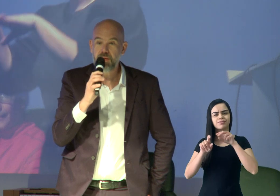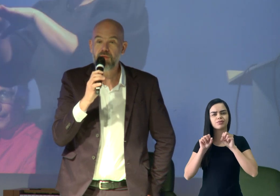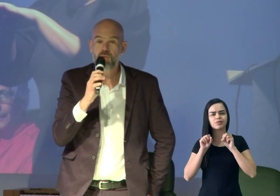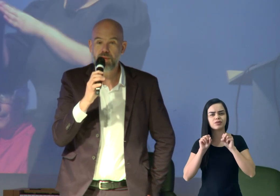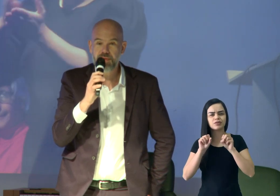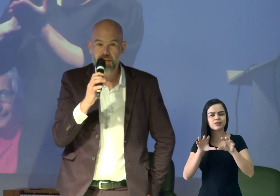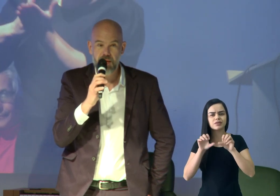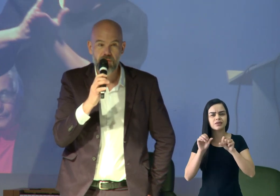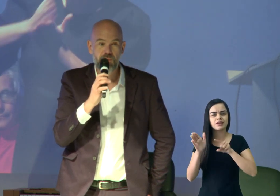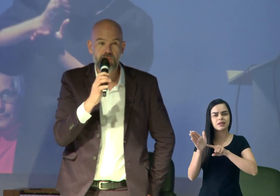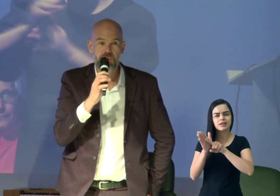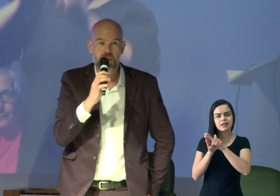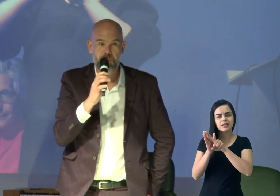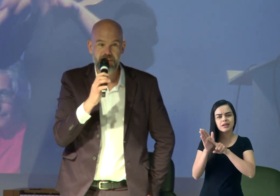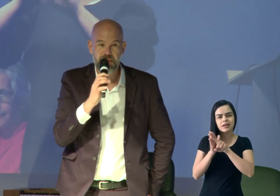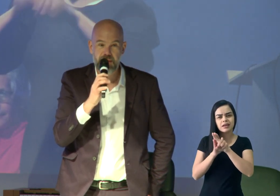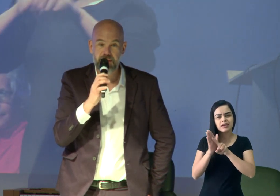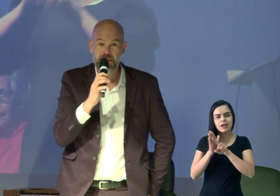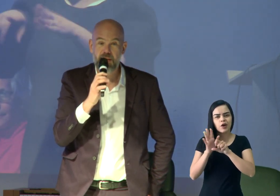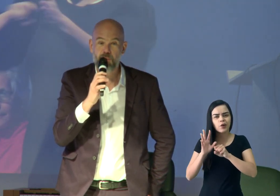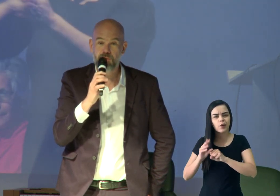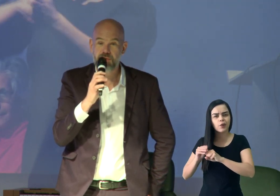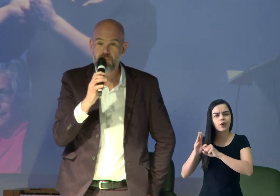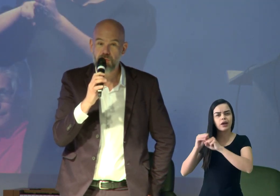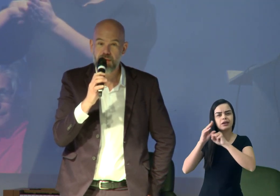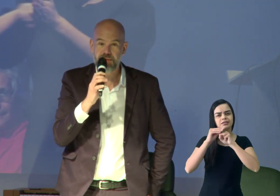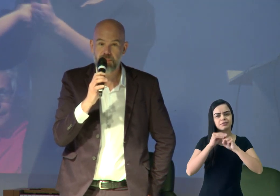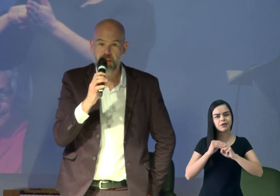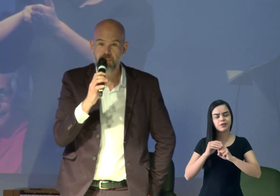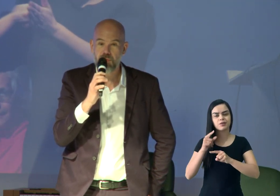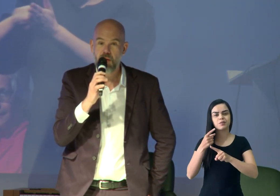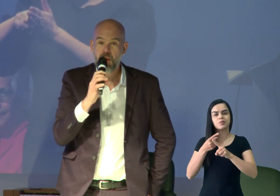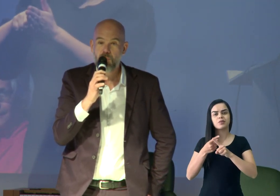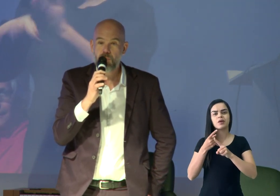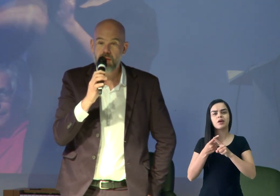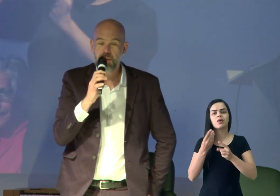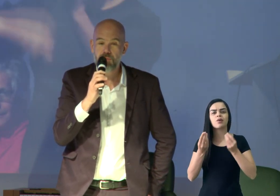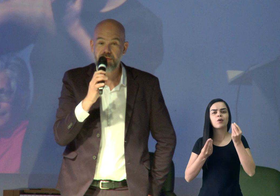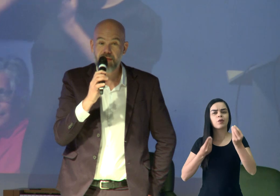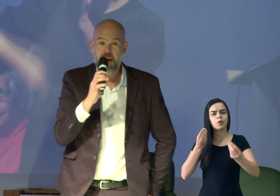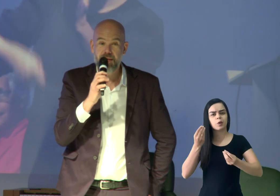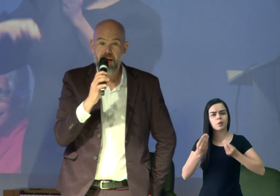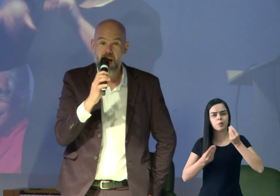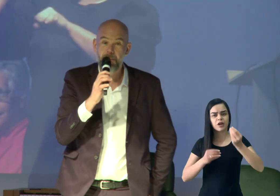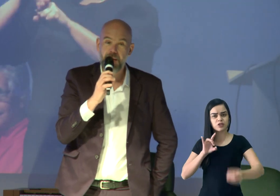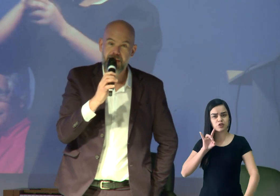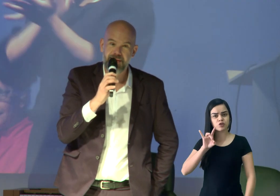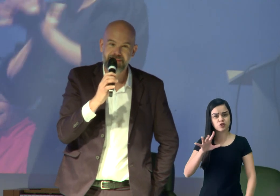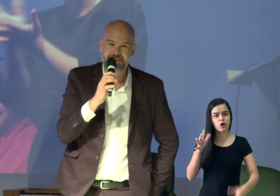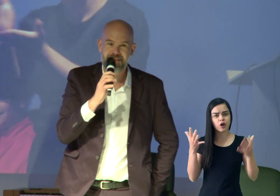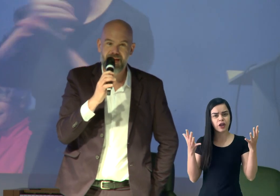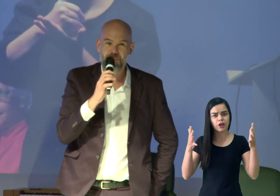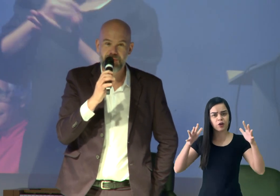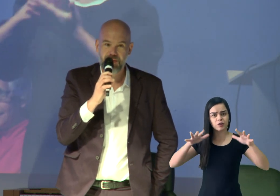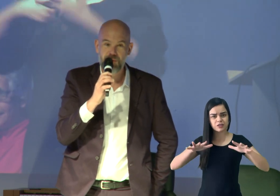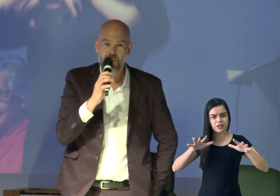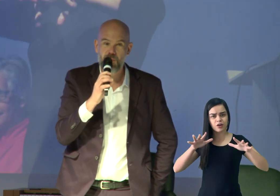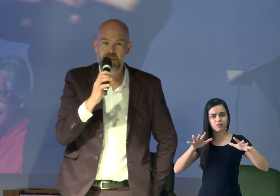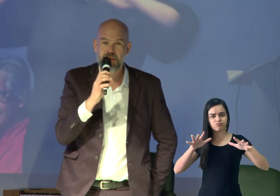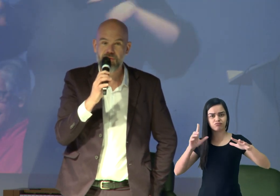do ensino, da pesquisa, da produção de conhecimento. Porque não se trata apenas da inclusão da comunidade